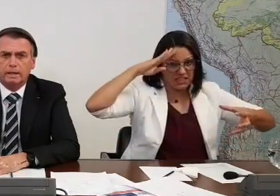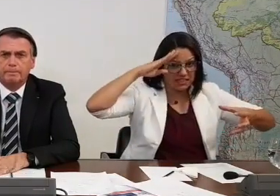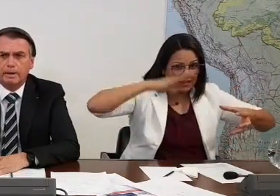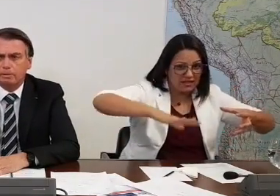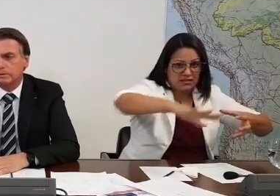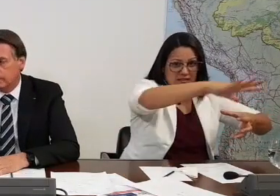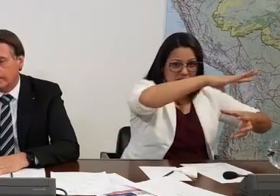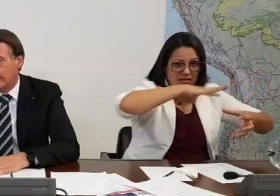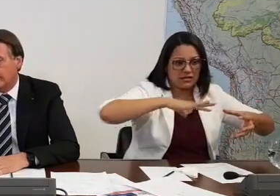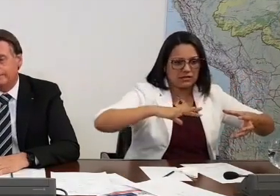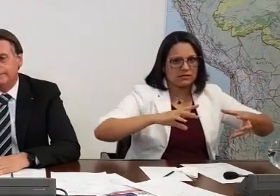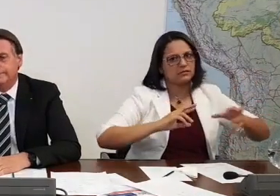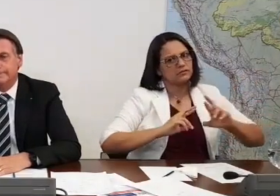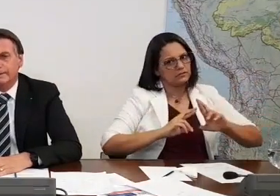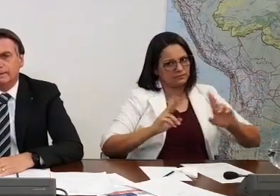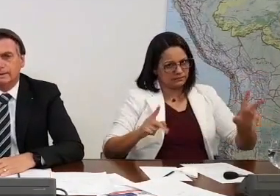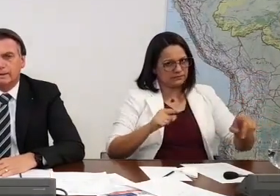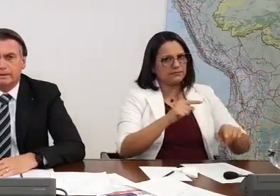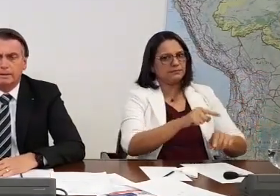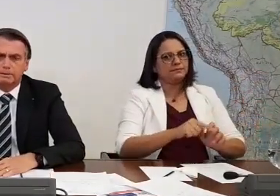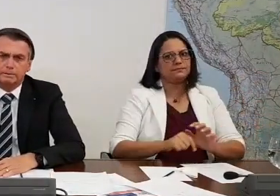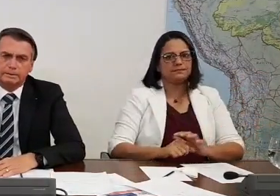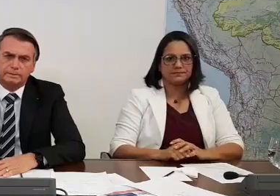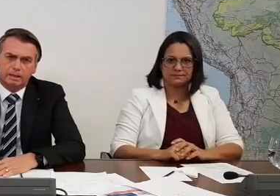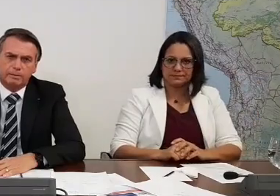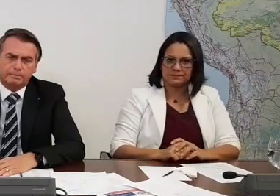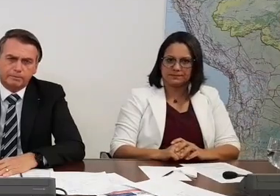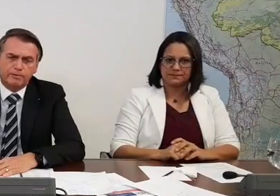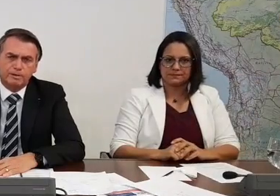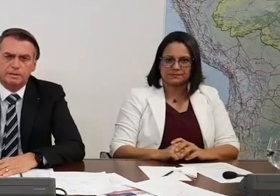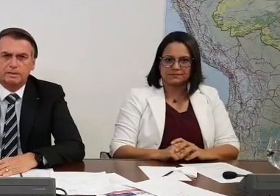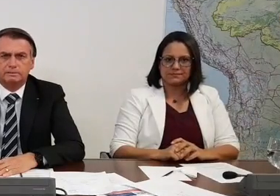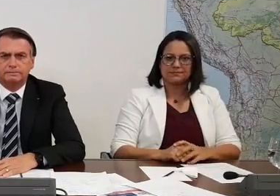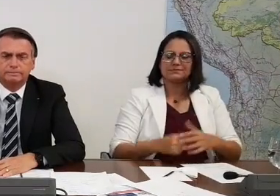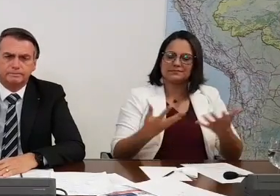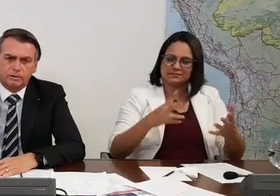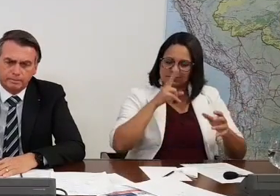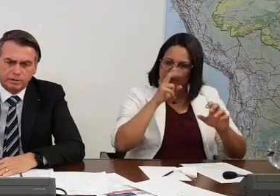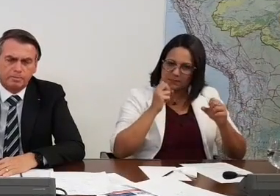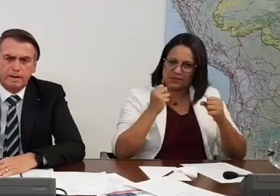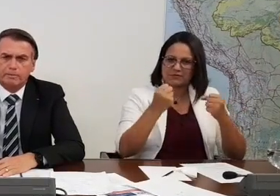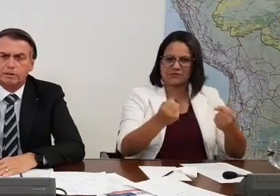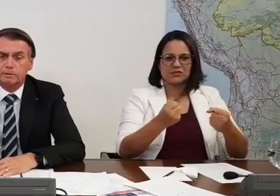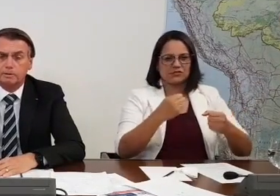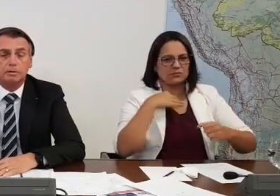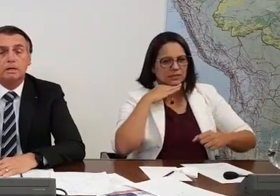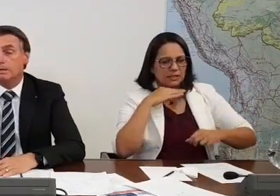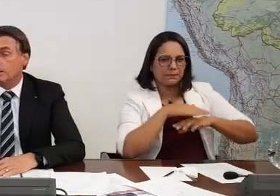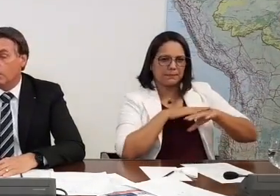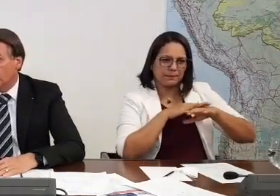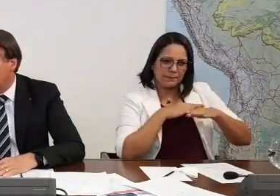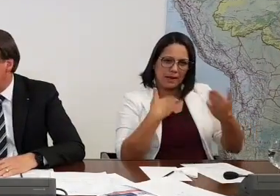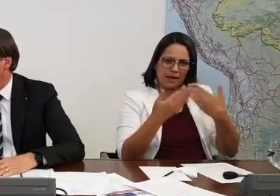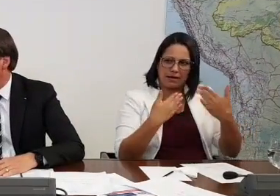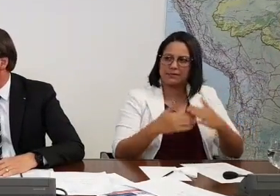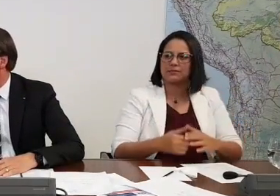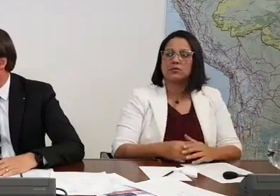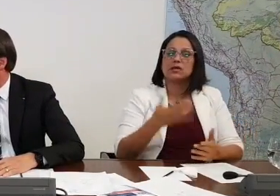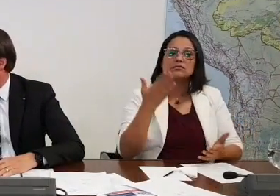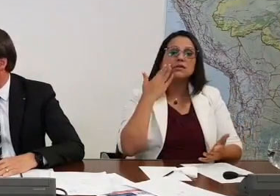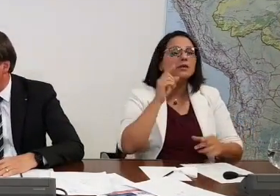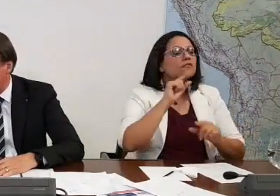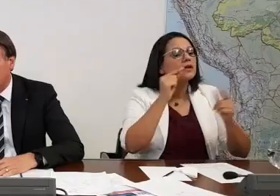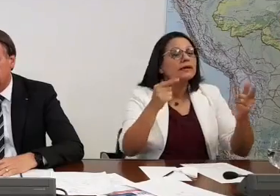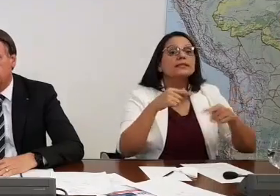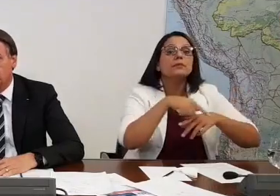para outra. E vamos lá, está certo? Dar uma força, bater um papo com o nosso pessoal, ouvir deles alguma